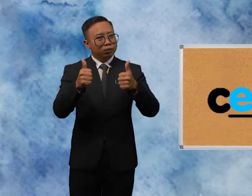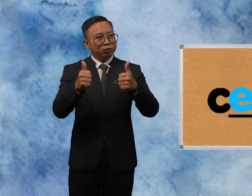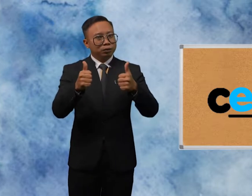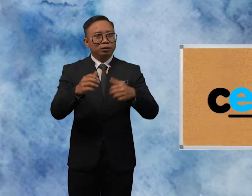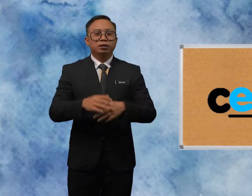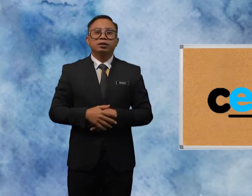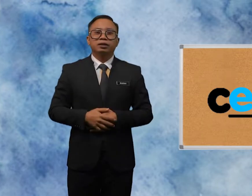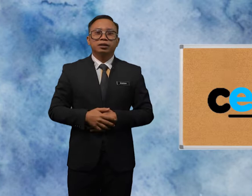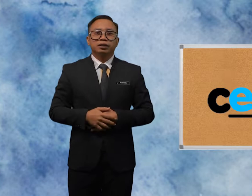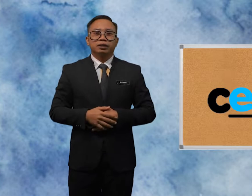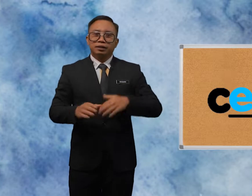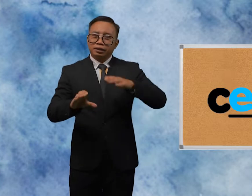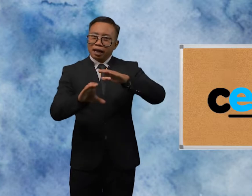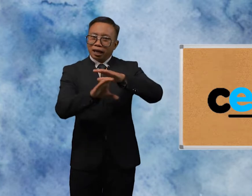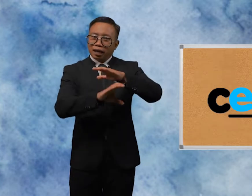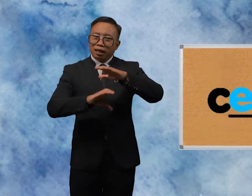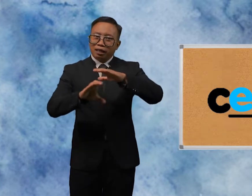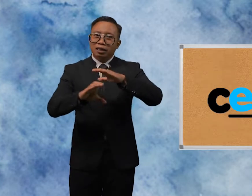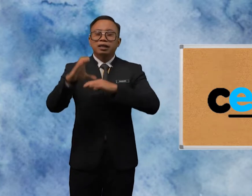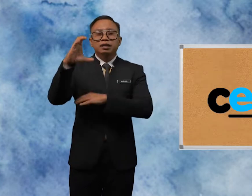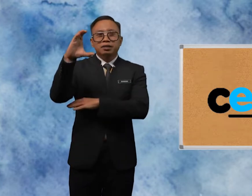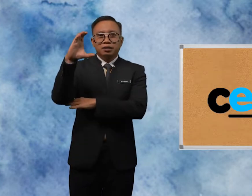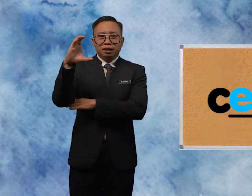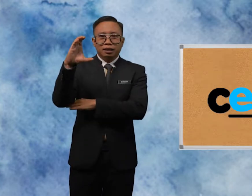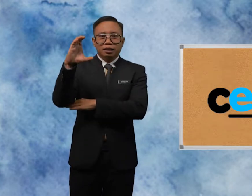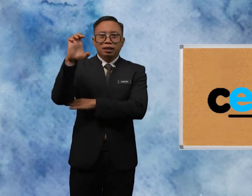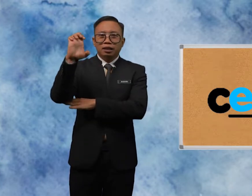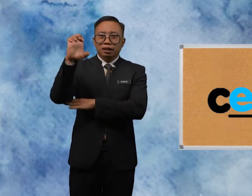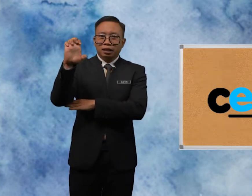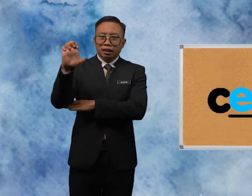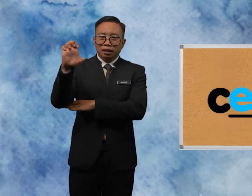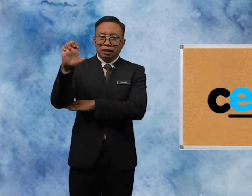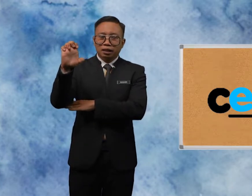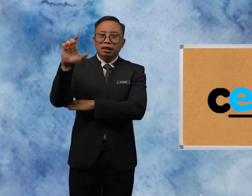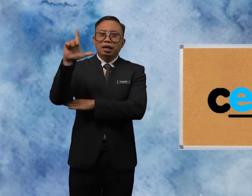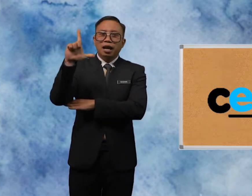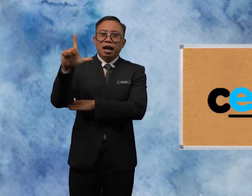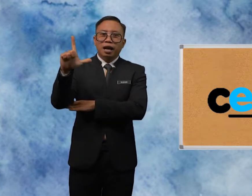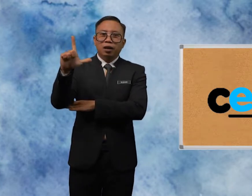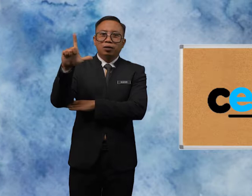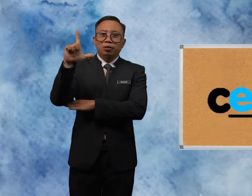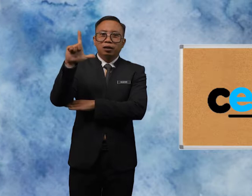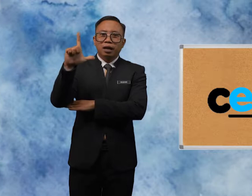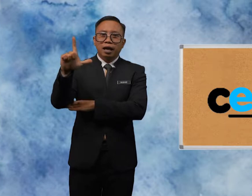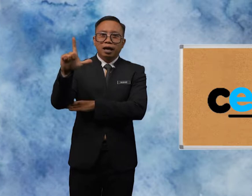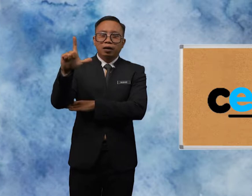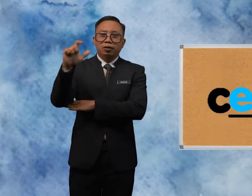Sela C-E-L-L